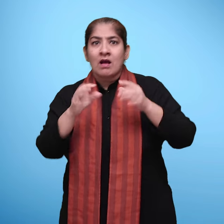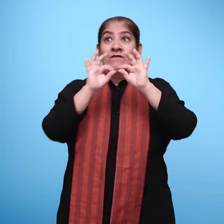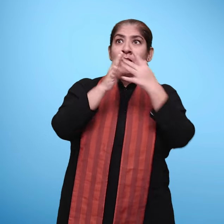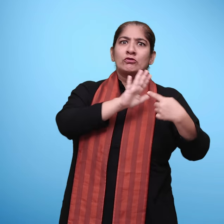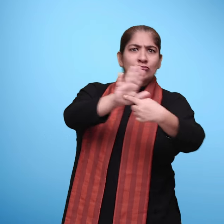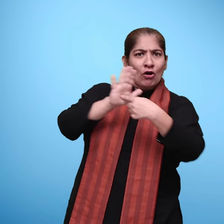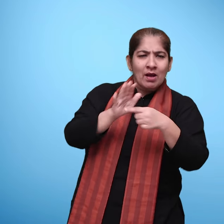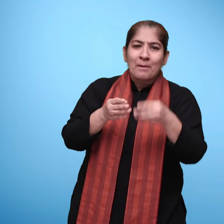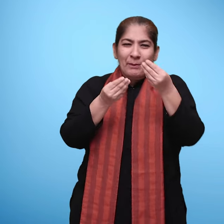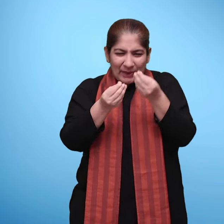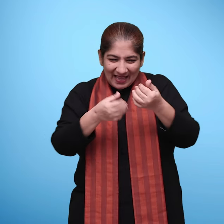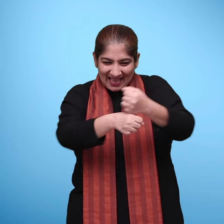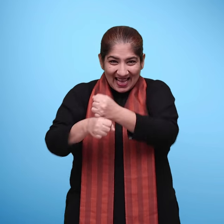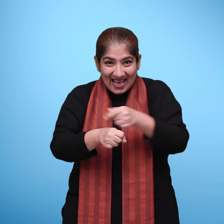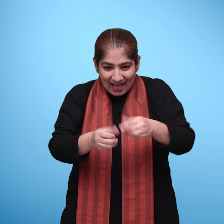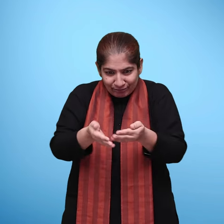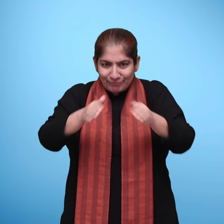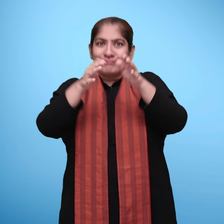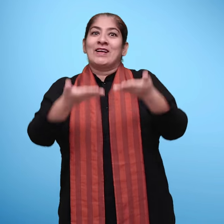बताना मिट्टी से खिलोने बनाना आदी